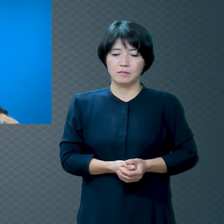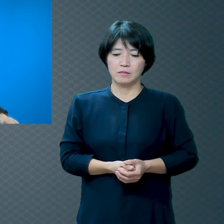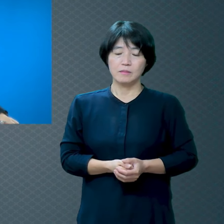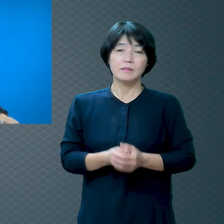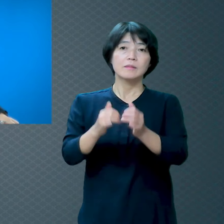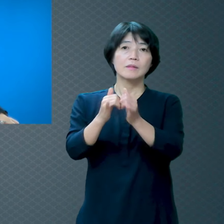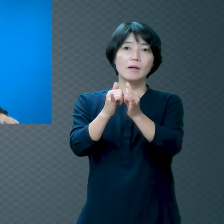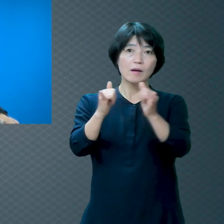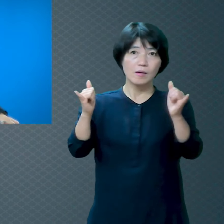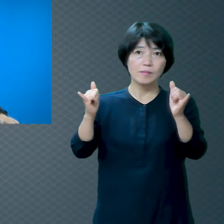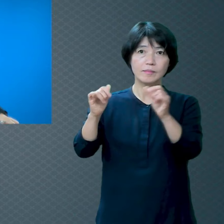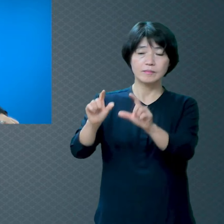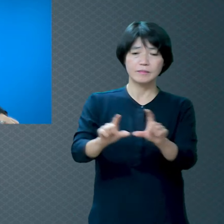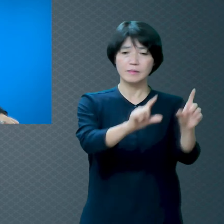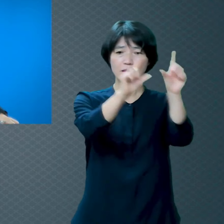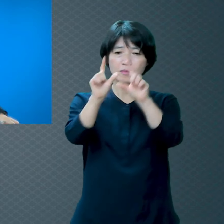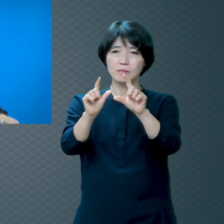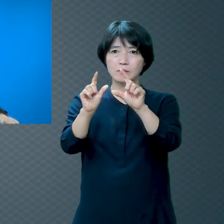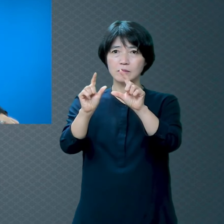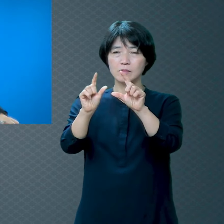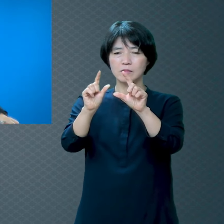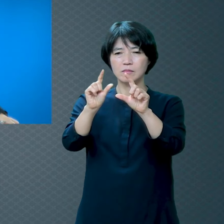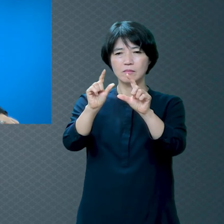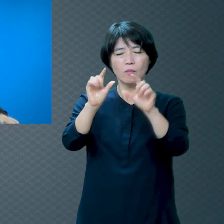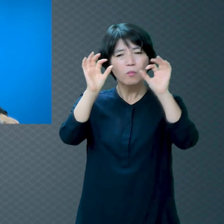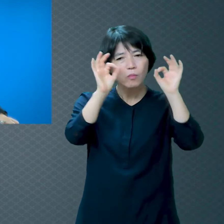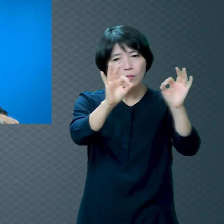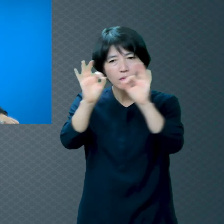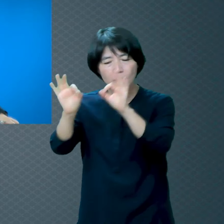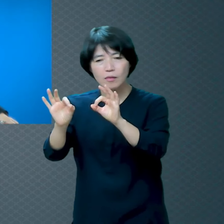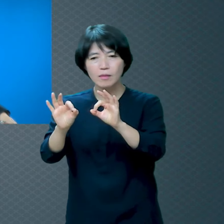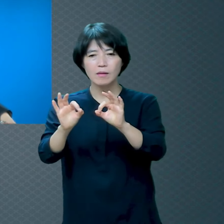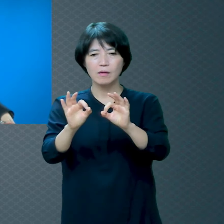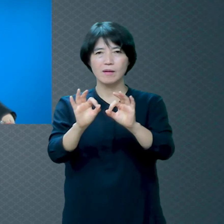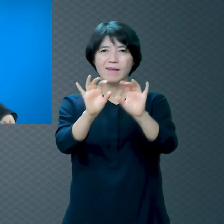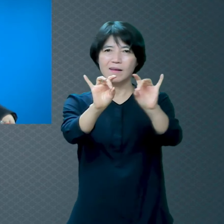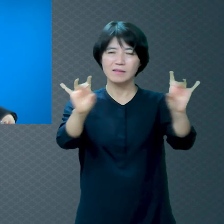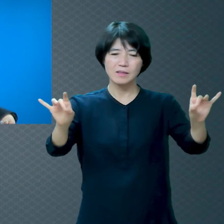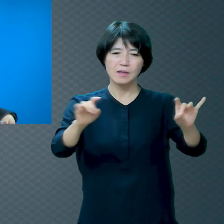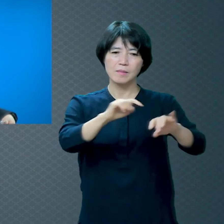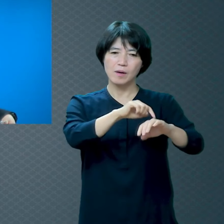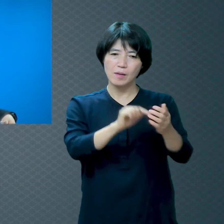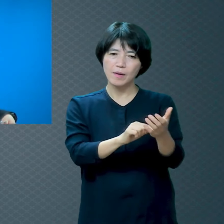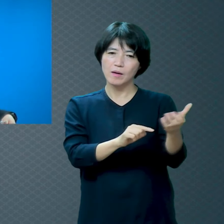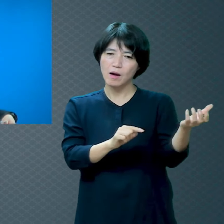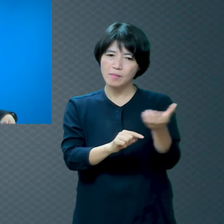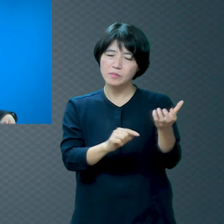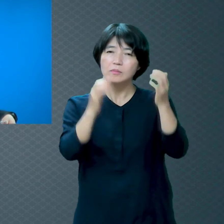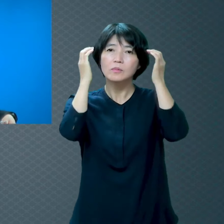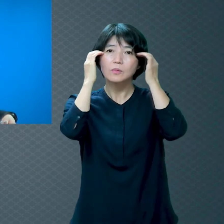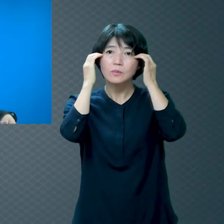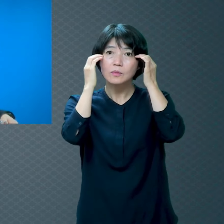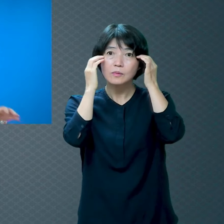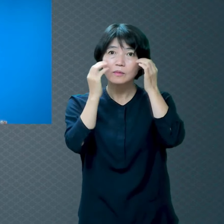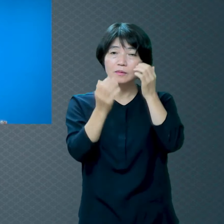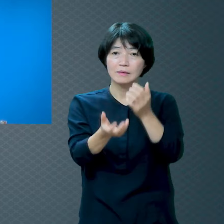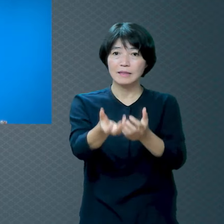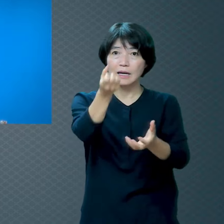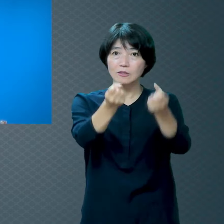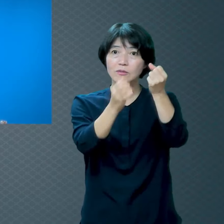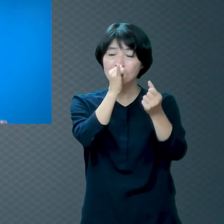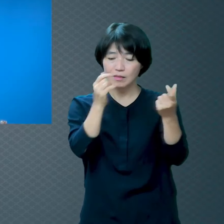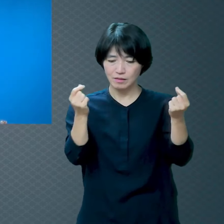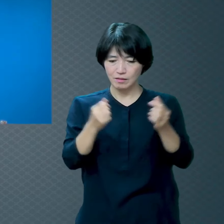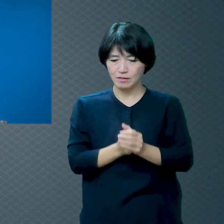아픔들이 다 있습니다 이게 이제 우리 사람의 마음을 이렇게 표현을 했어요 어떤 분이